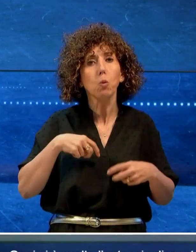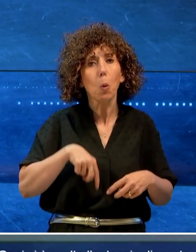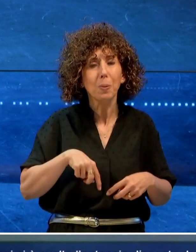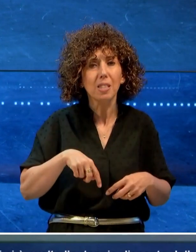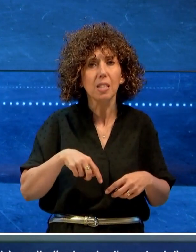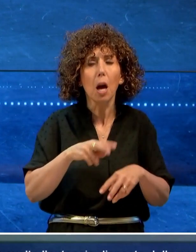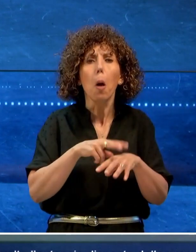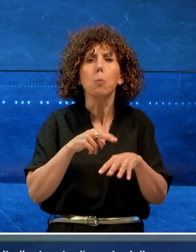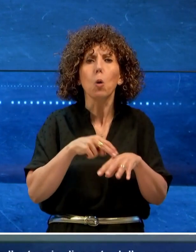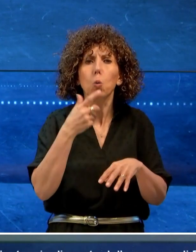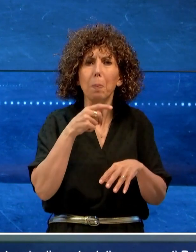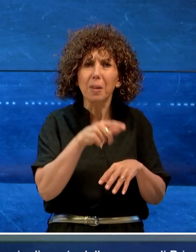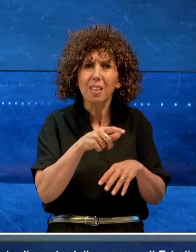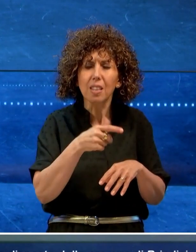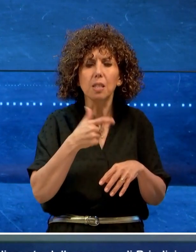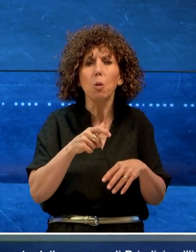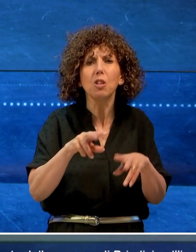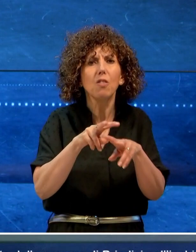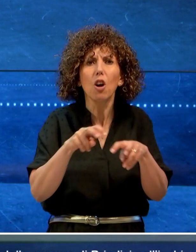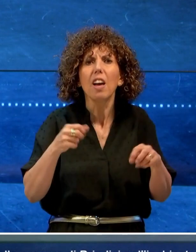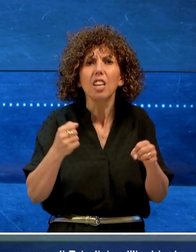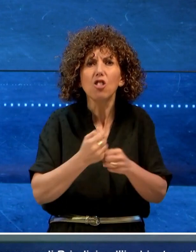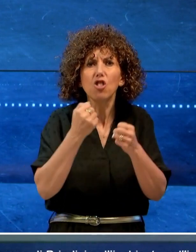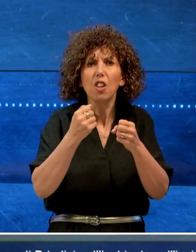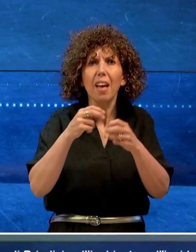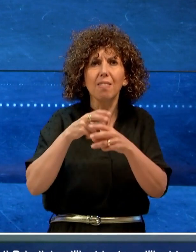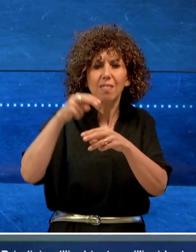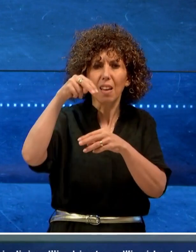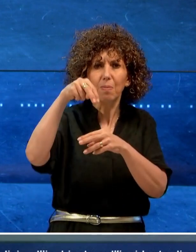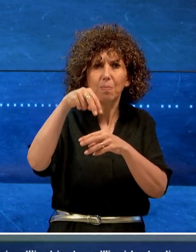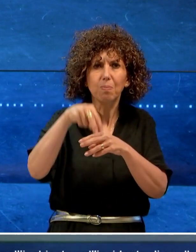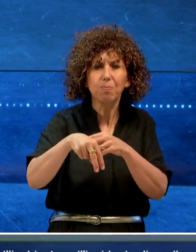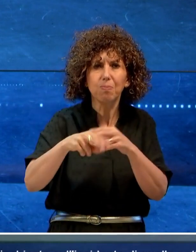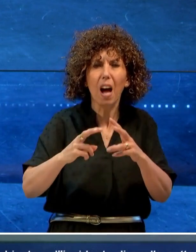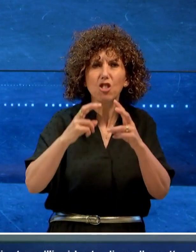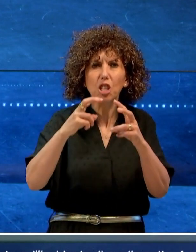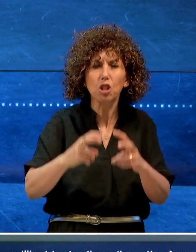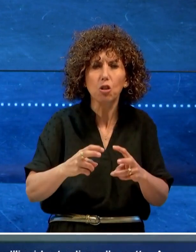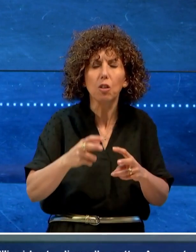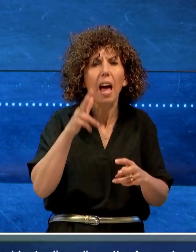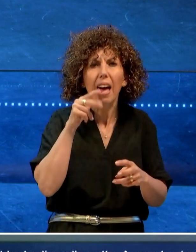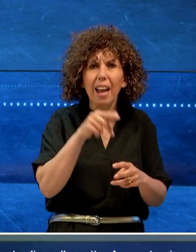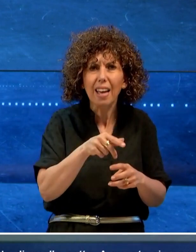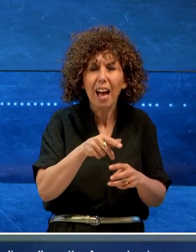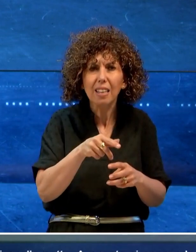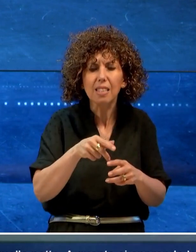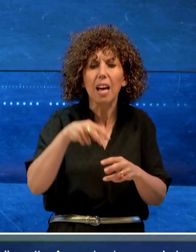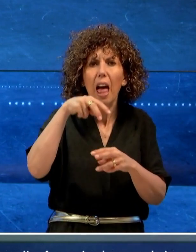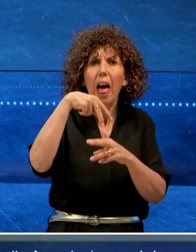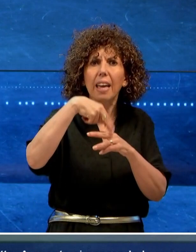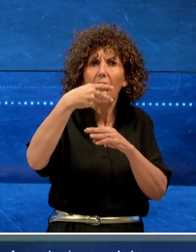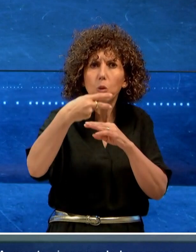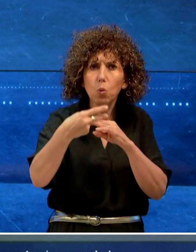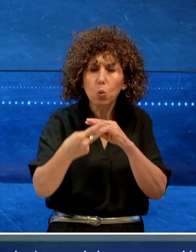di Brindisi, nell'inchiesta sull'incidente di quella notte. A quanto si apprende, la ragazza avrebbe subito una lesione